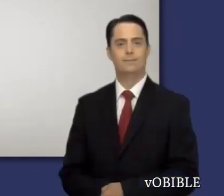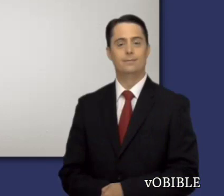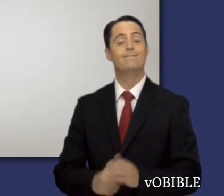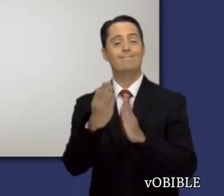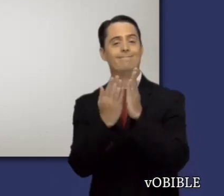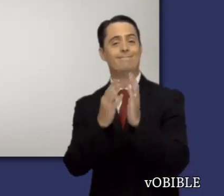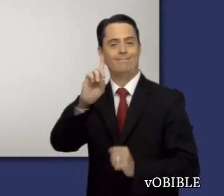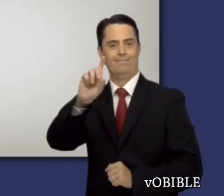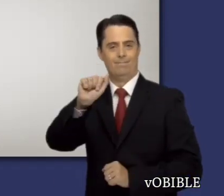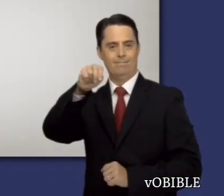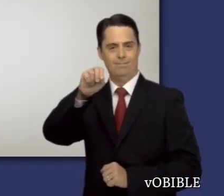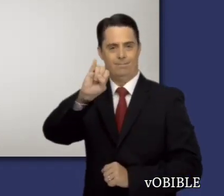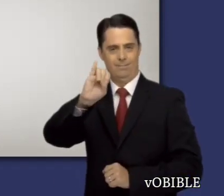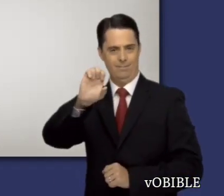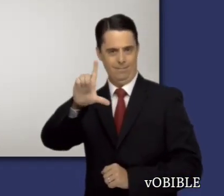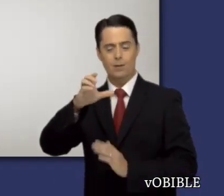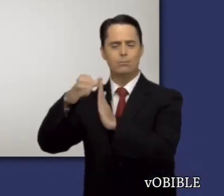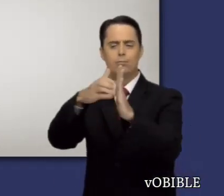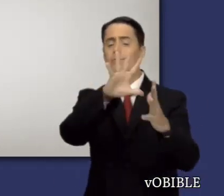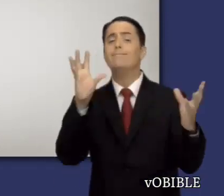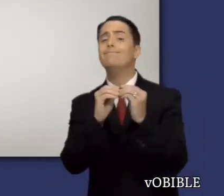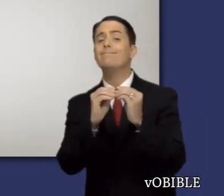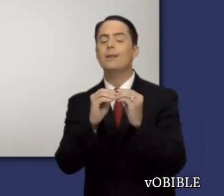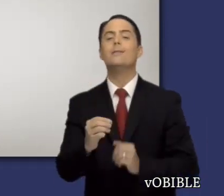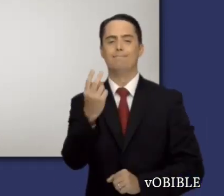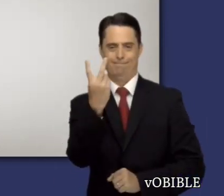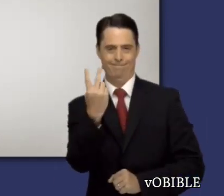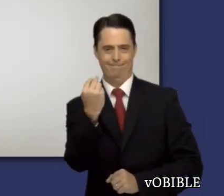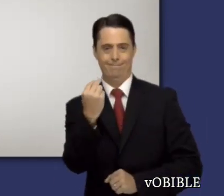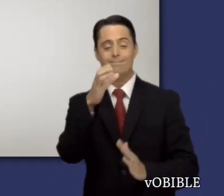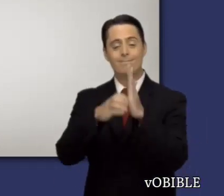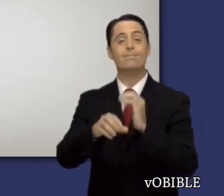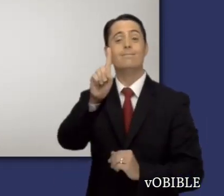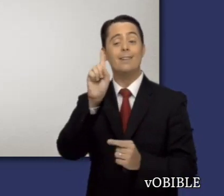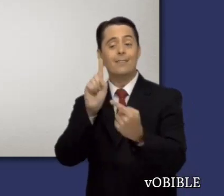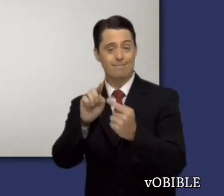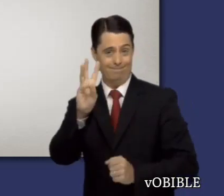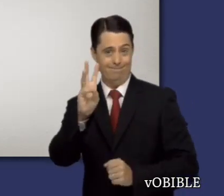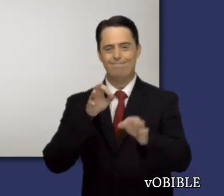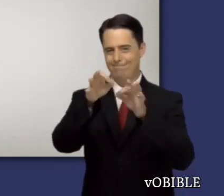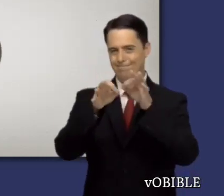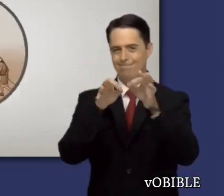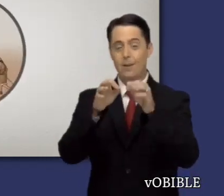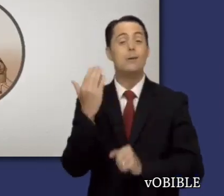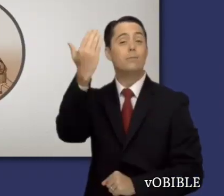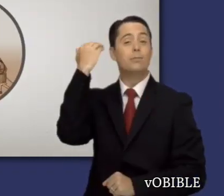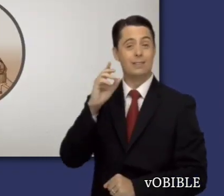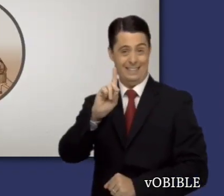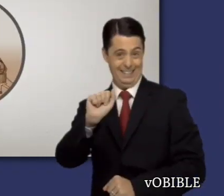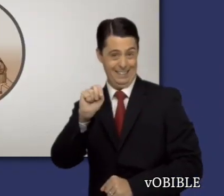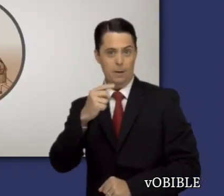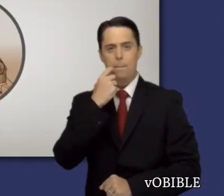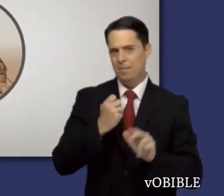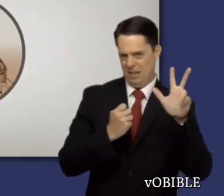El libro de Daniel tiene doce capítulos. Los capítulos 1 a 6 narran en orden cronológico las vivencias